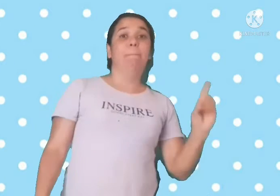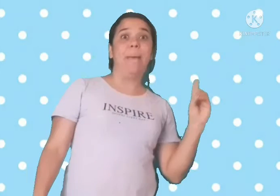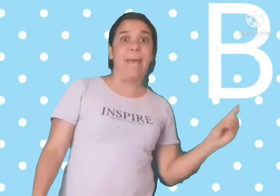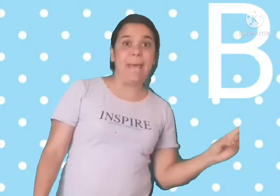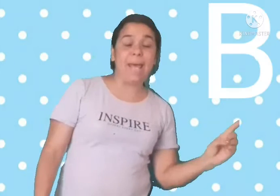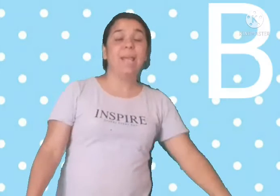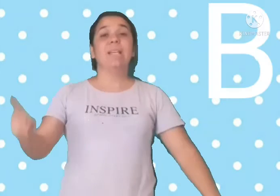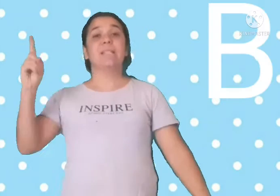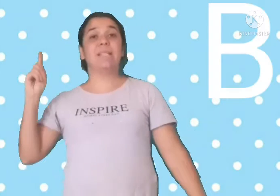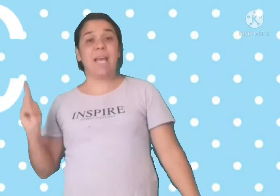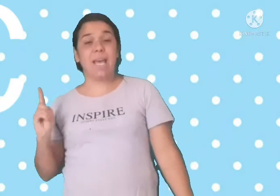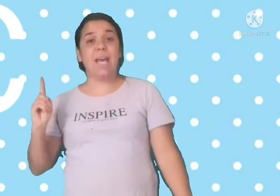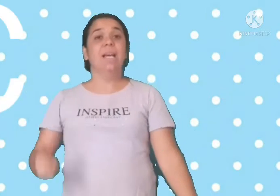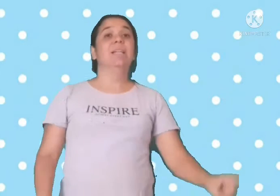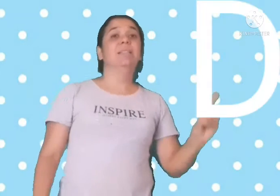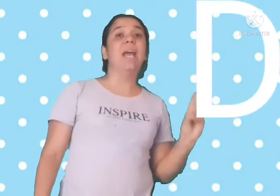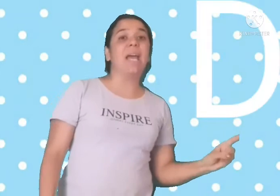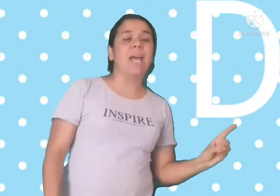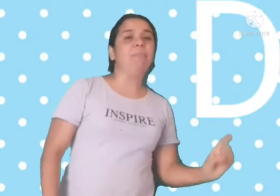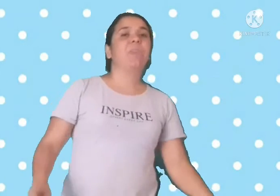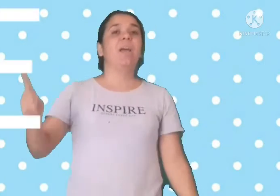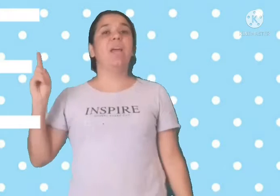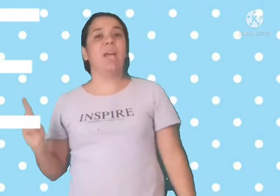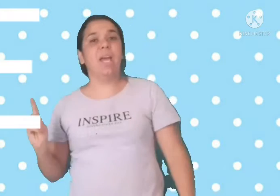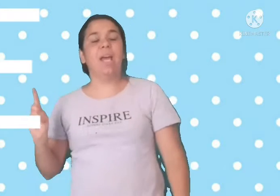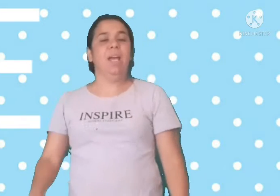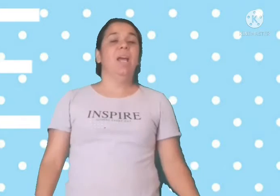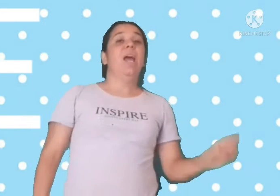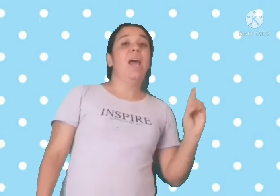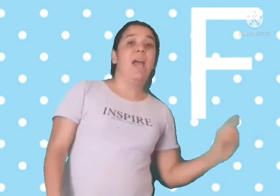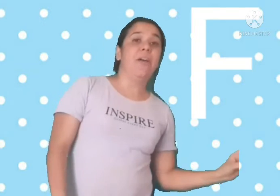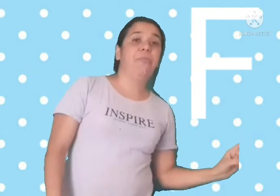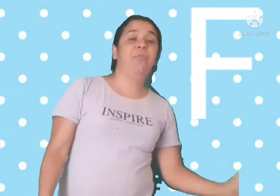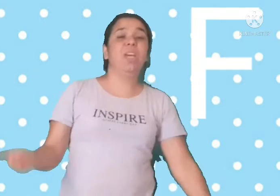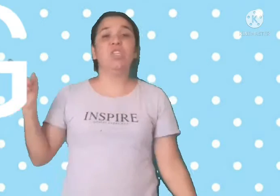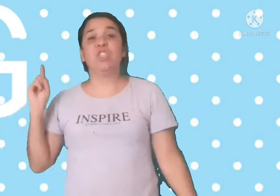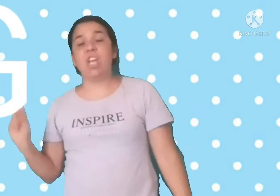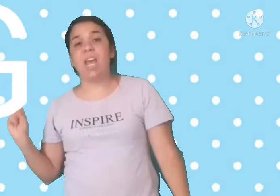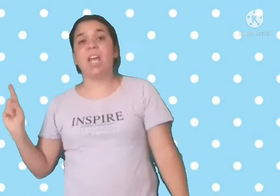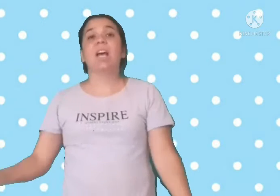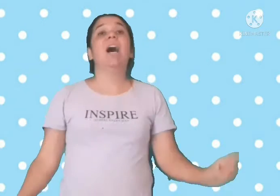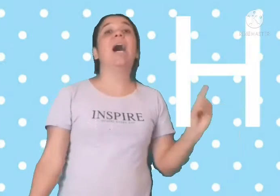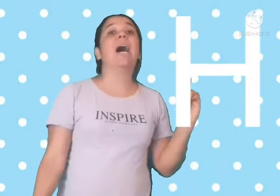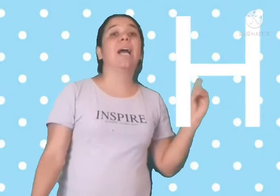B, C, D, E, F, G, H,